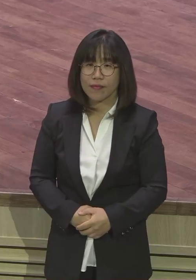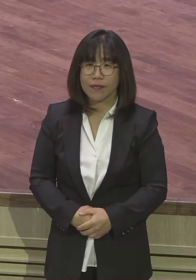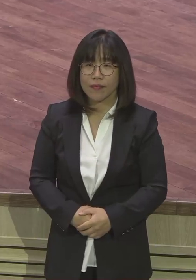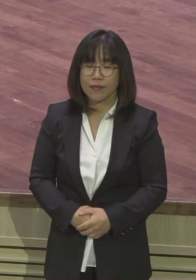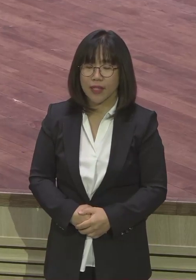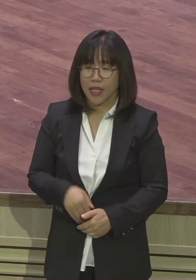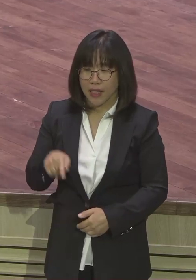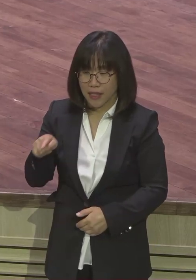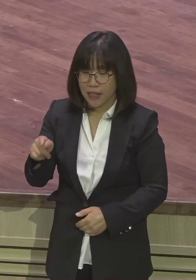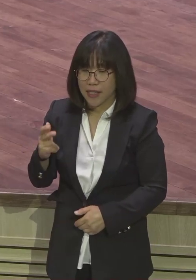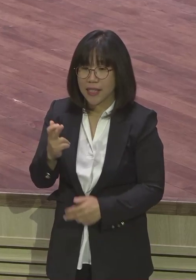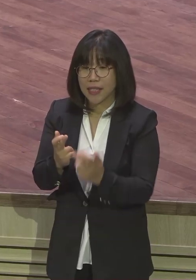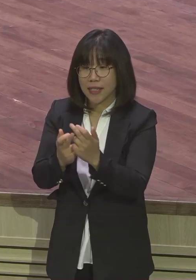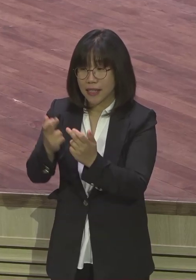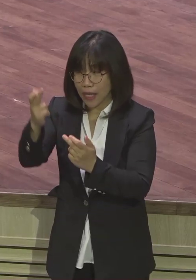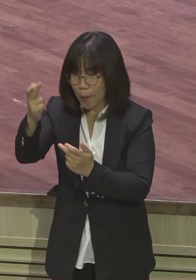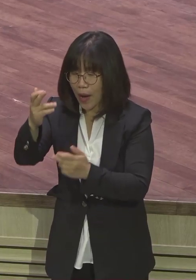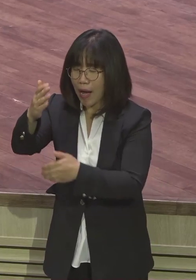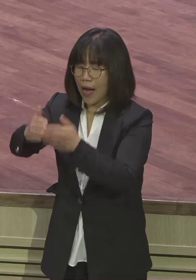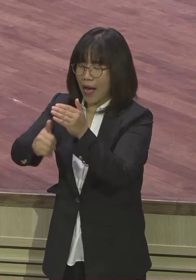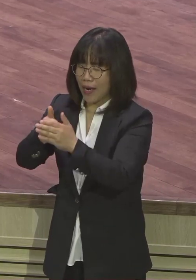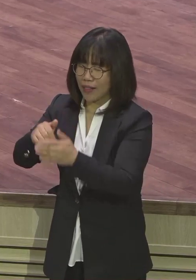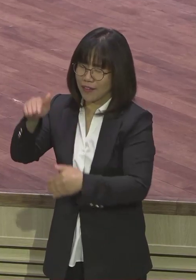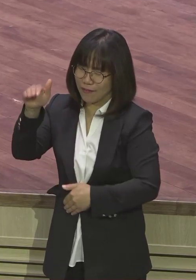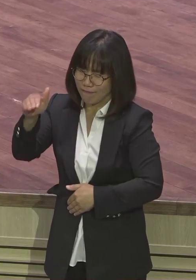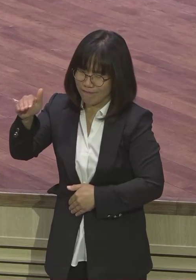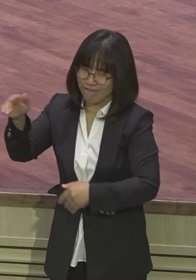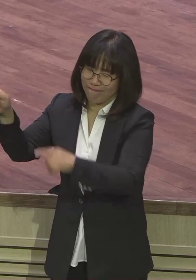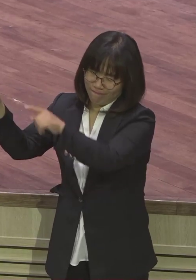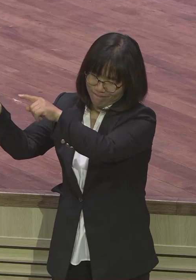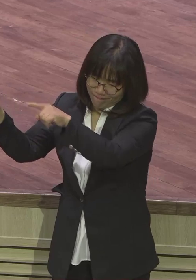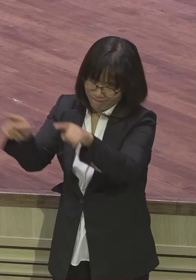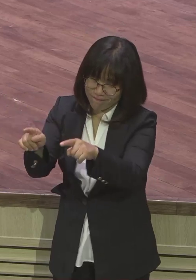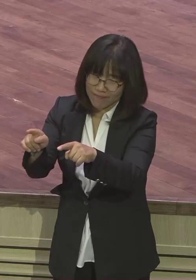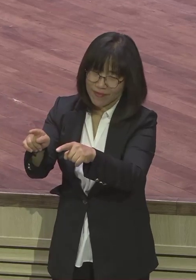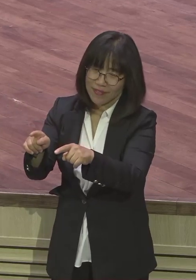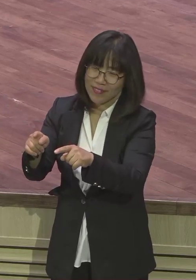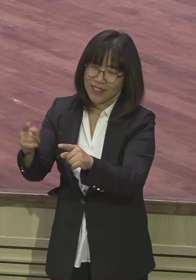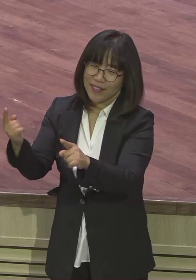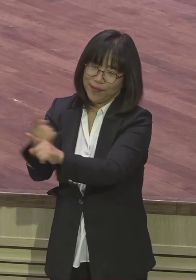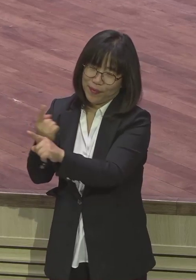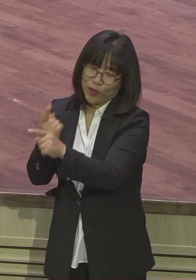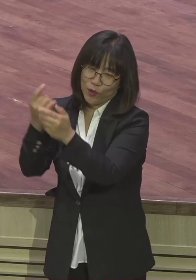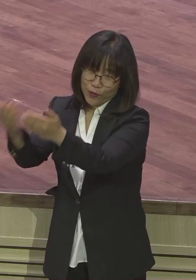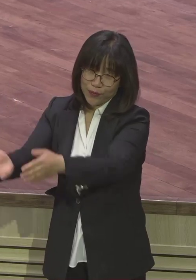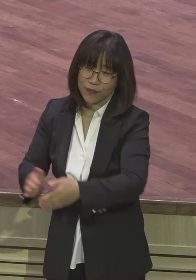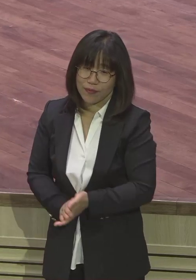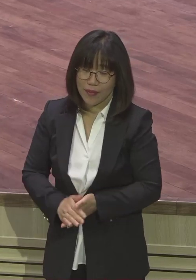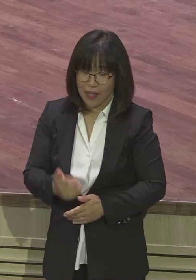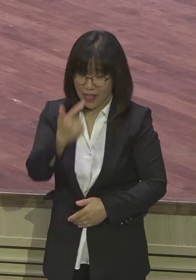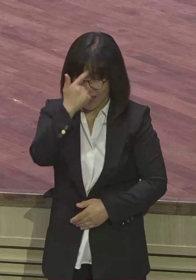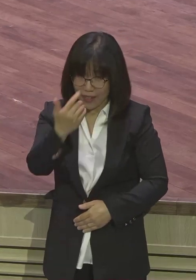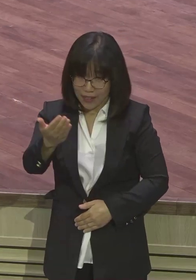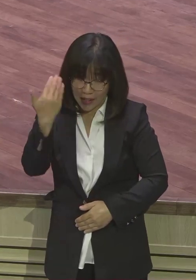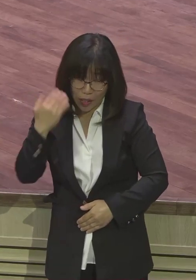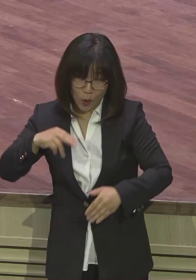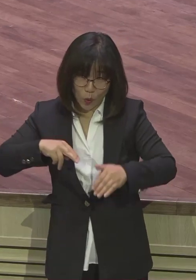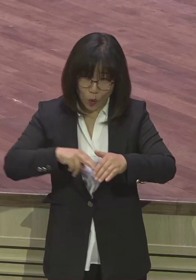하나님께서 다 작업을 해놓았던 거예요. 전에 어떻게 했습니까? 도망갈 때 라반이 잡으러 오잖아요.